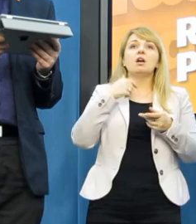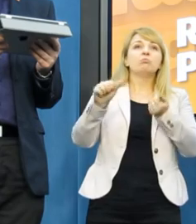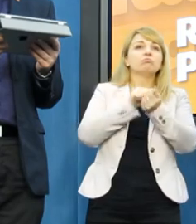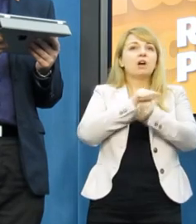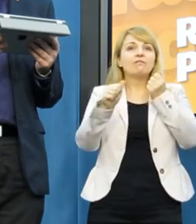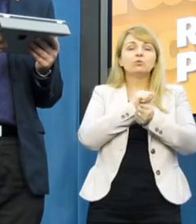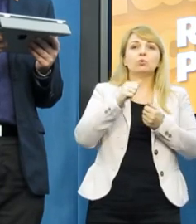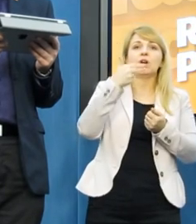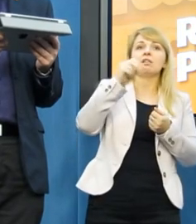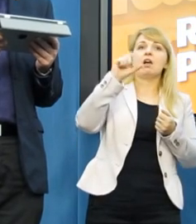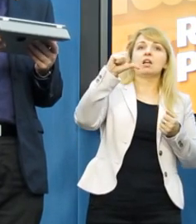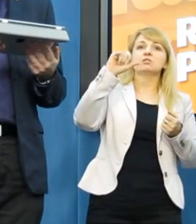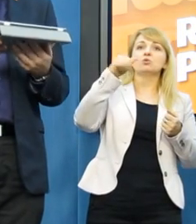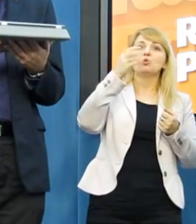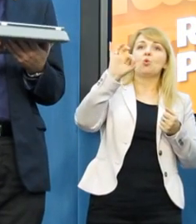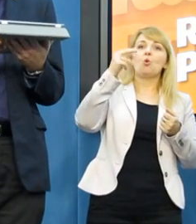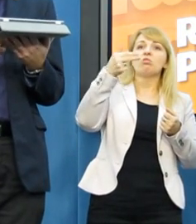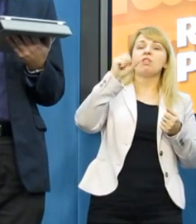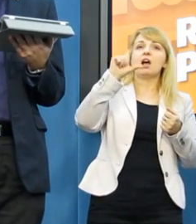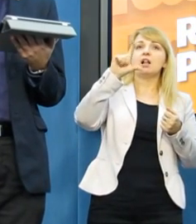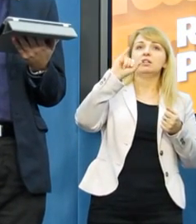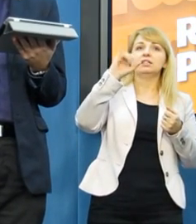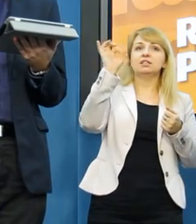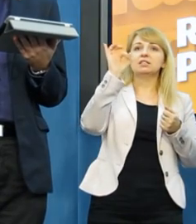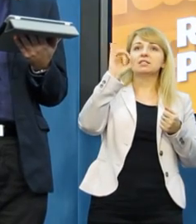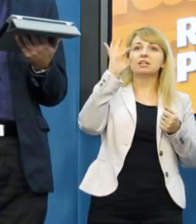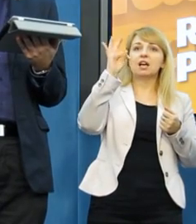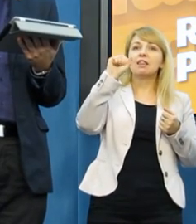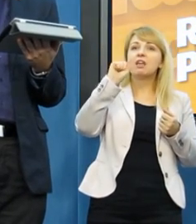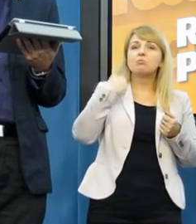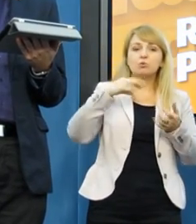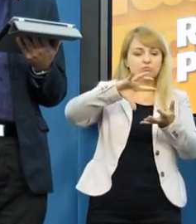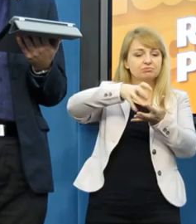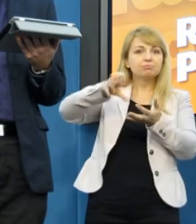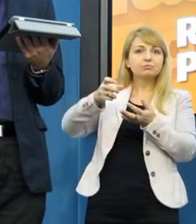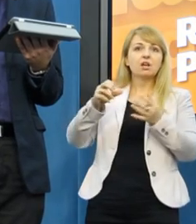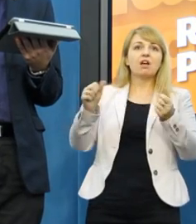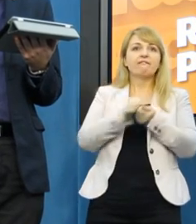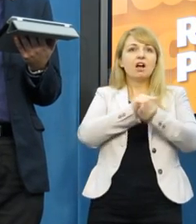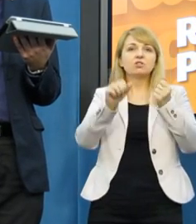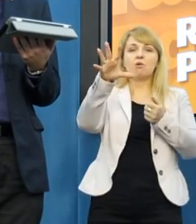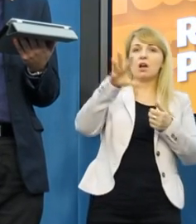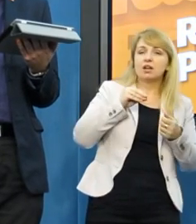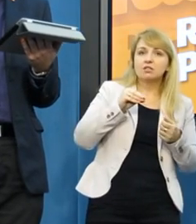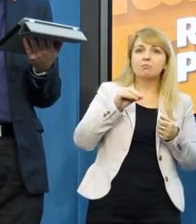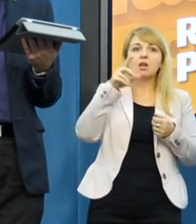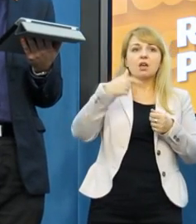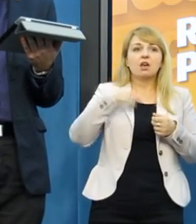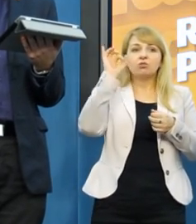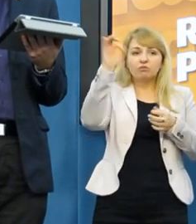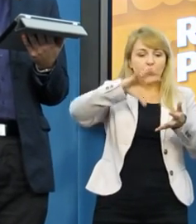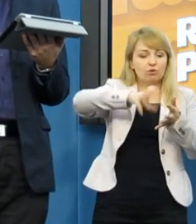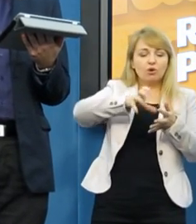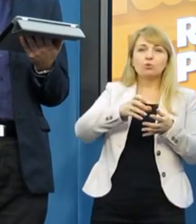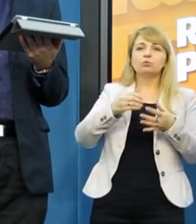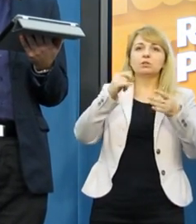zakłócić to spotkanie. Radykalne bojówki skrajnej prawicy coraz częściej i coraz bezczelnie demolują porządek demokratyczny w Polsce.